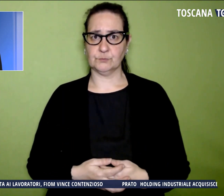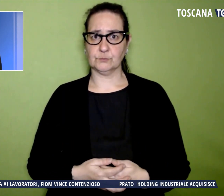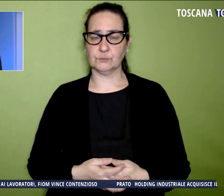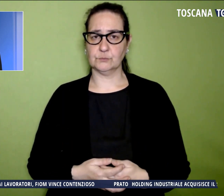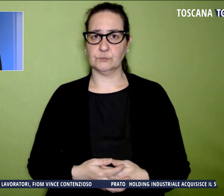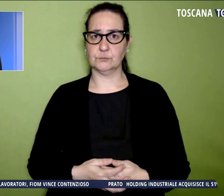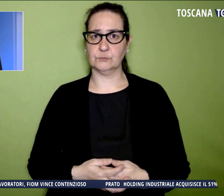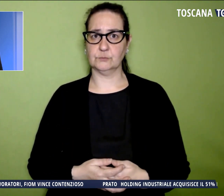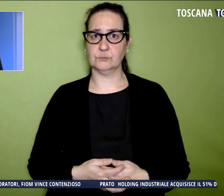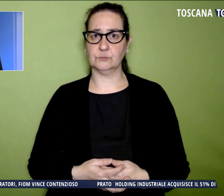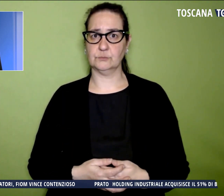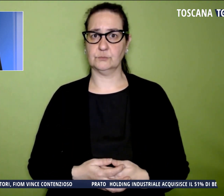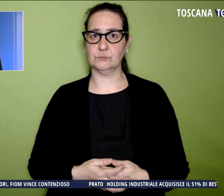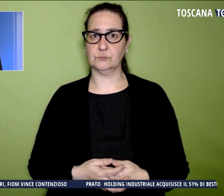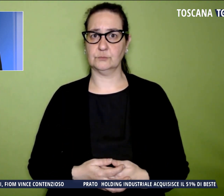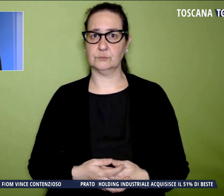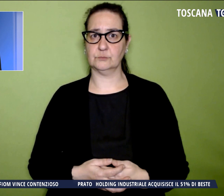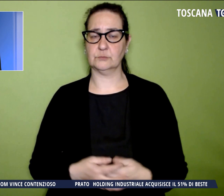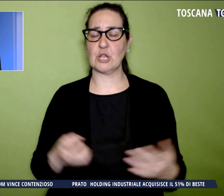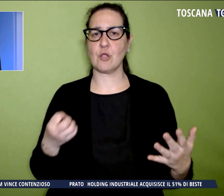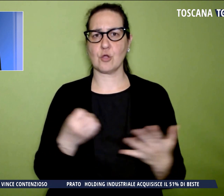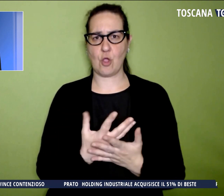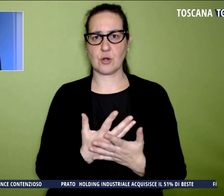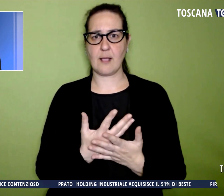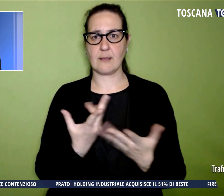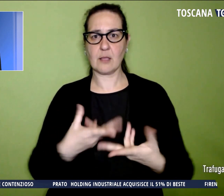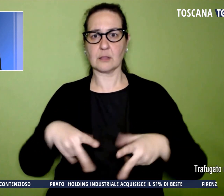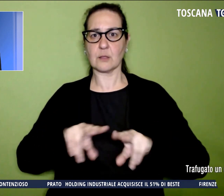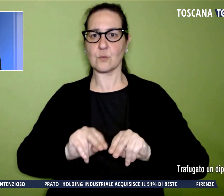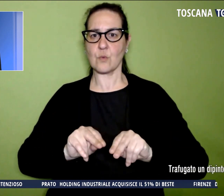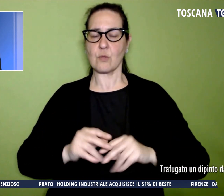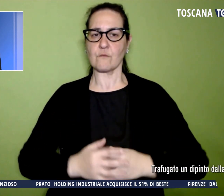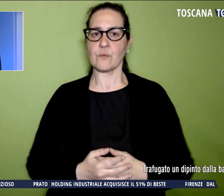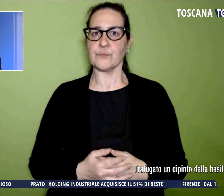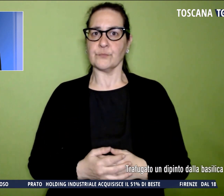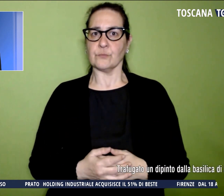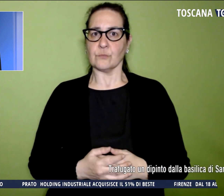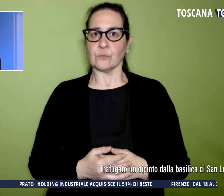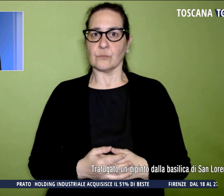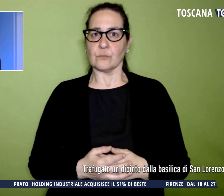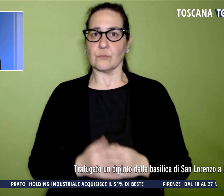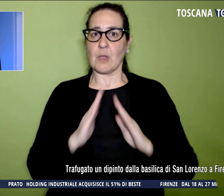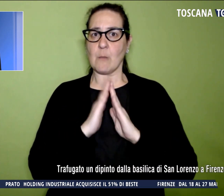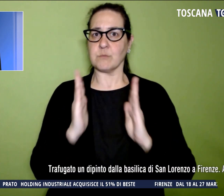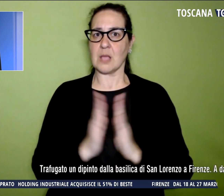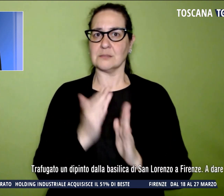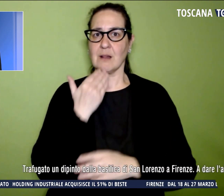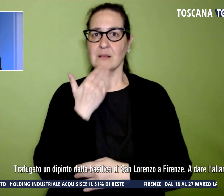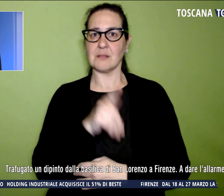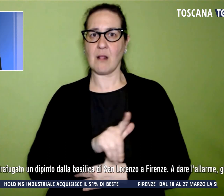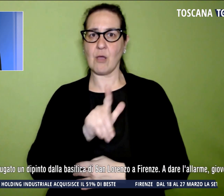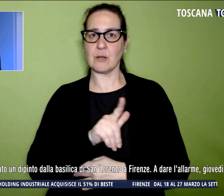Ancora è cronaca trafugato a un dipinto della Basilica di San Lorenzo a Firenze